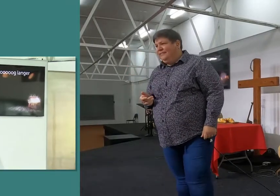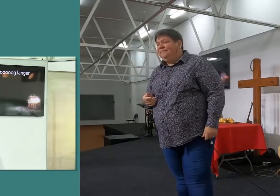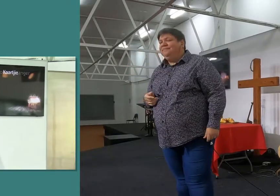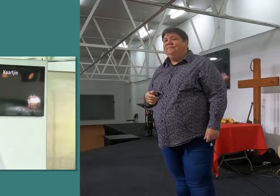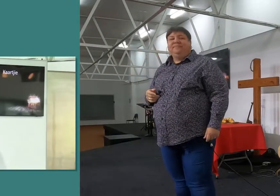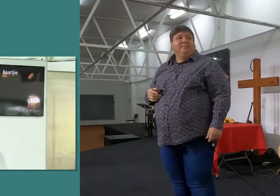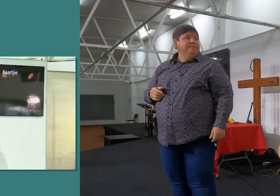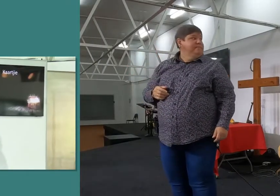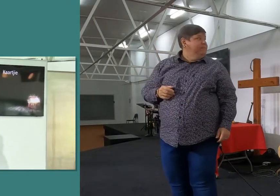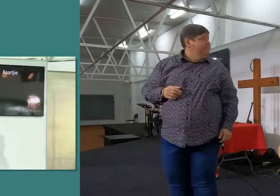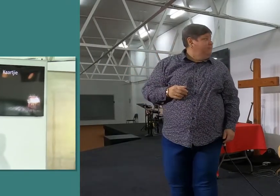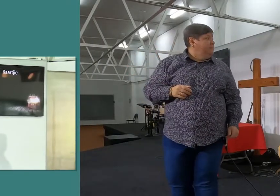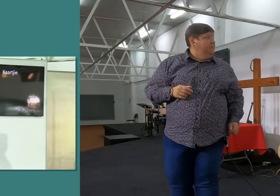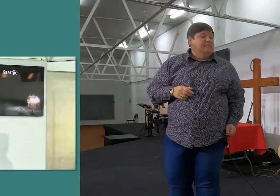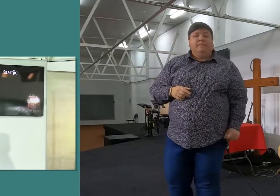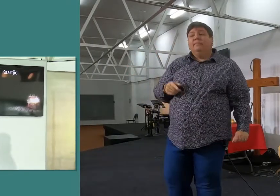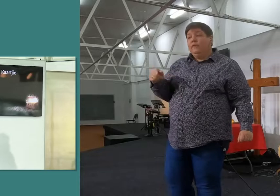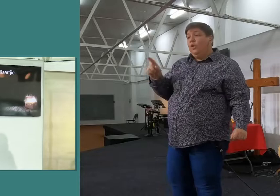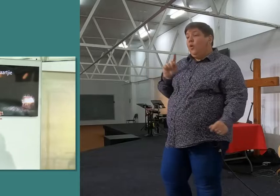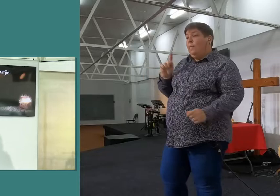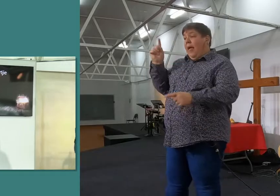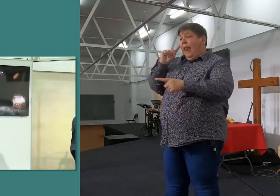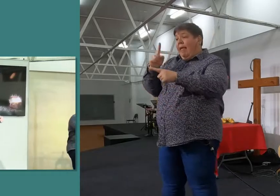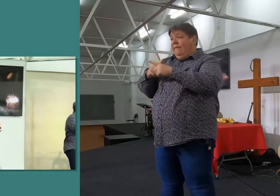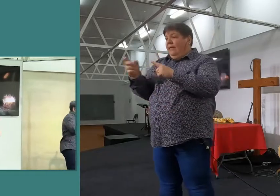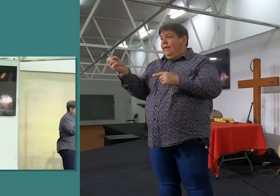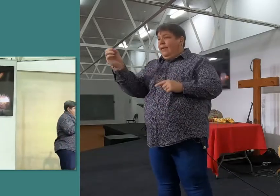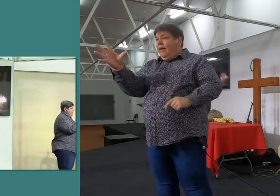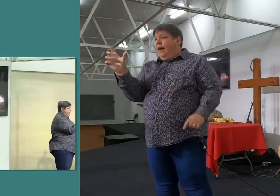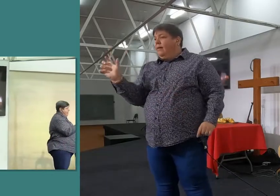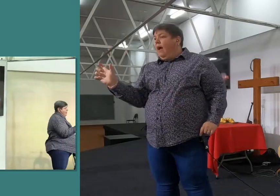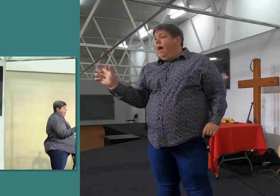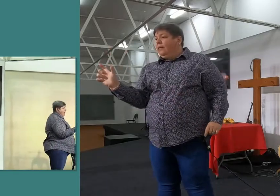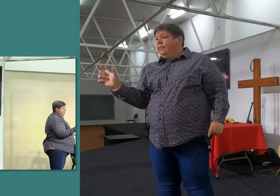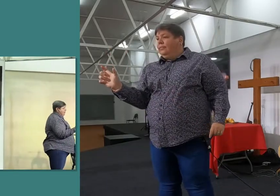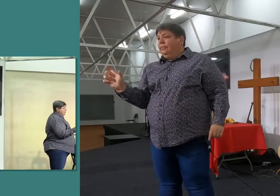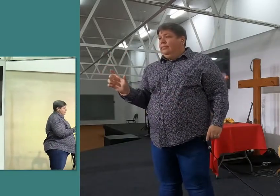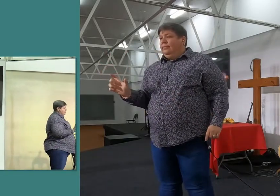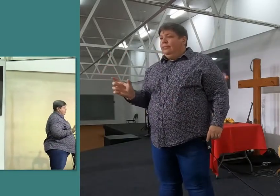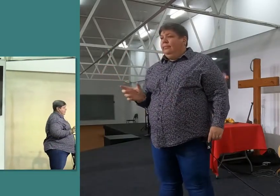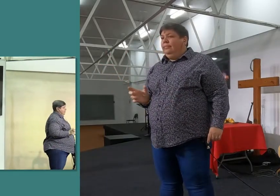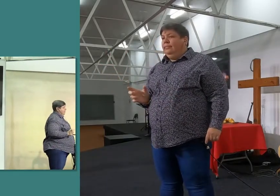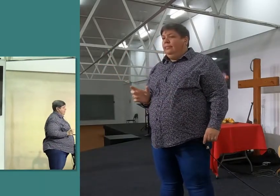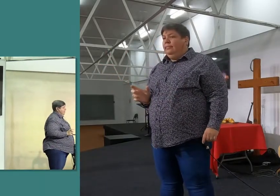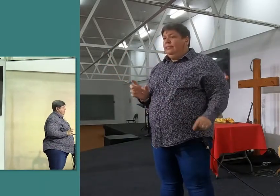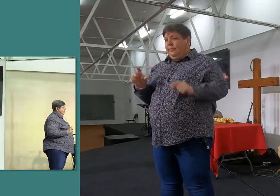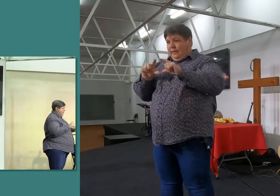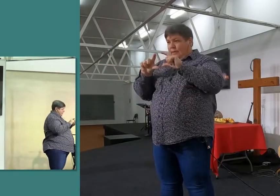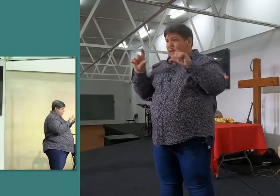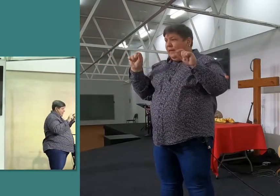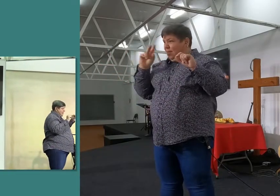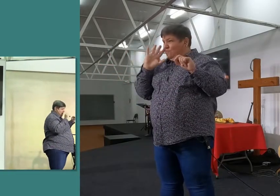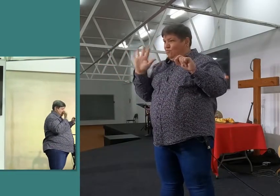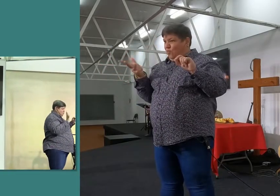en, en disso kom ek anke week vir jou kaartje, gaan geë, het jylle kaartje gekry, dink jylle in die kaartjes lijk mooi nie, snazie nie,